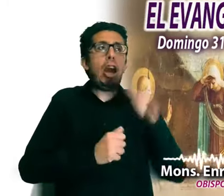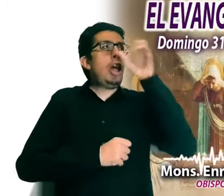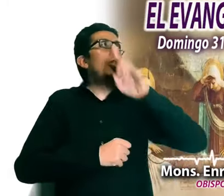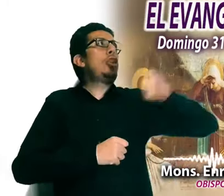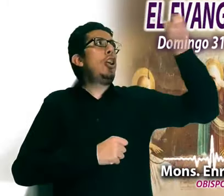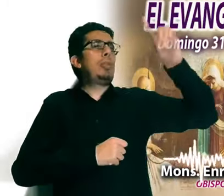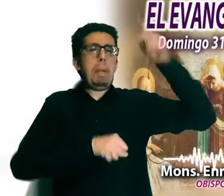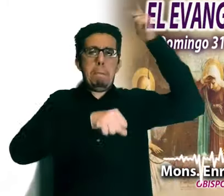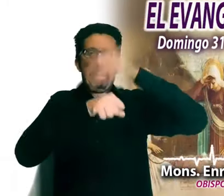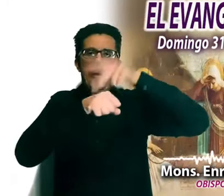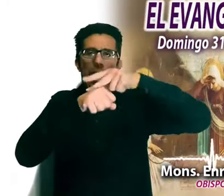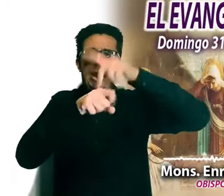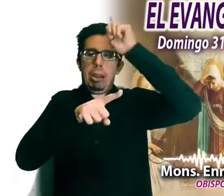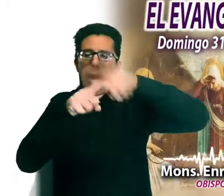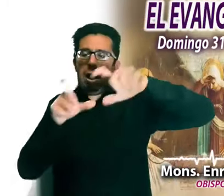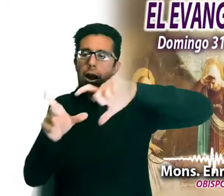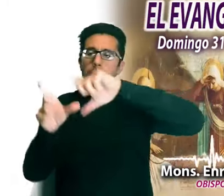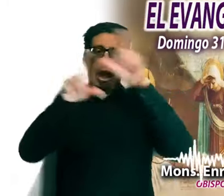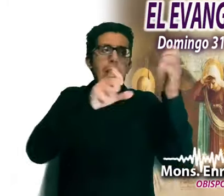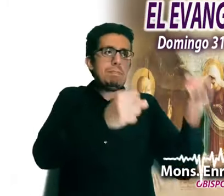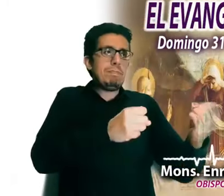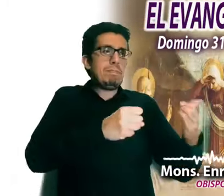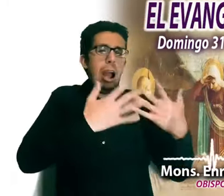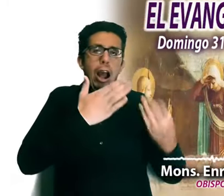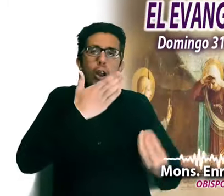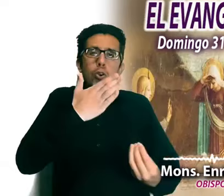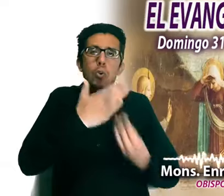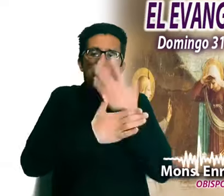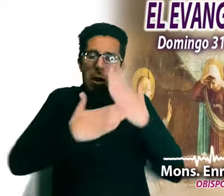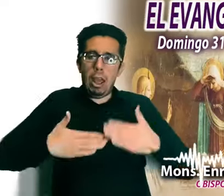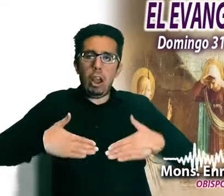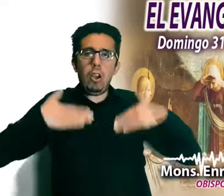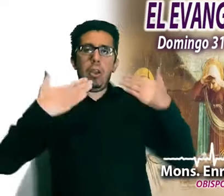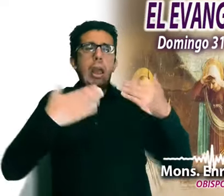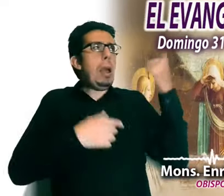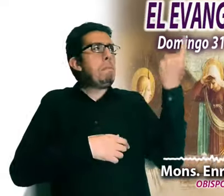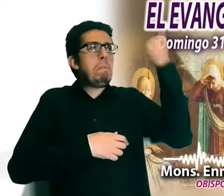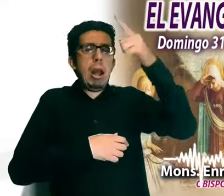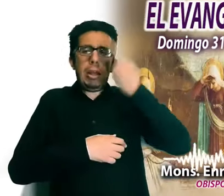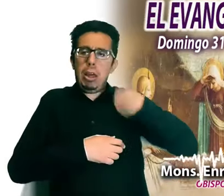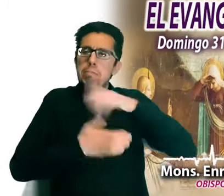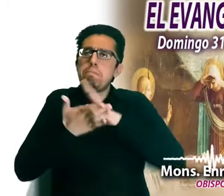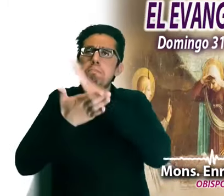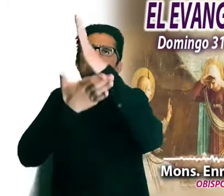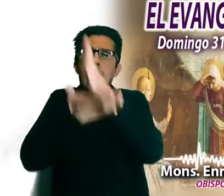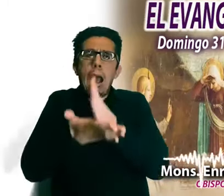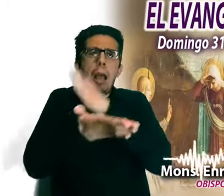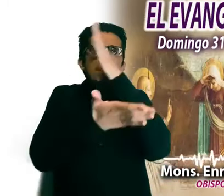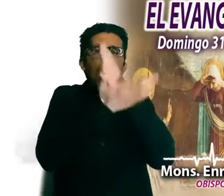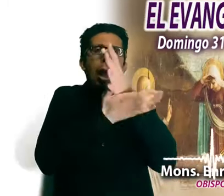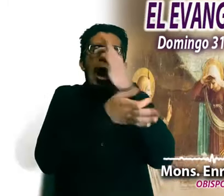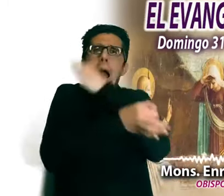la piedra, renueva nuestra esperanza y nos envía por los caminos de nuestro mundo a gritar la vida,